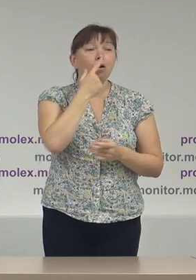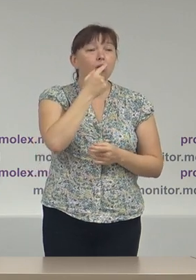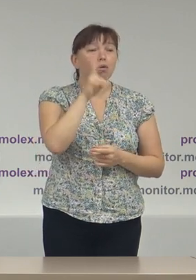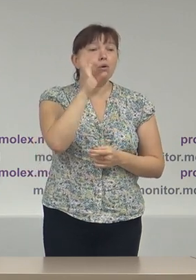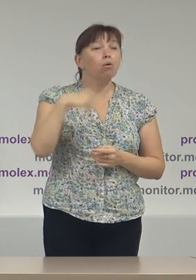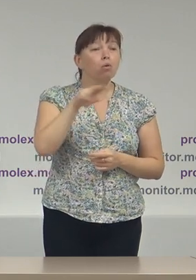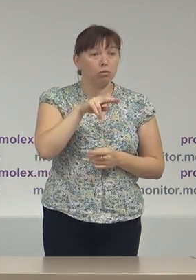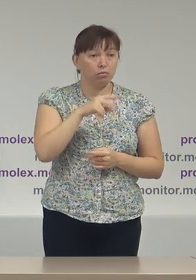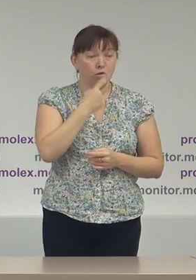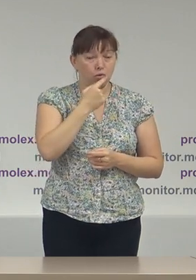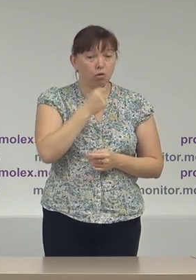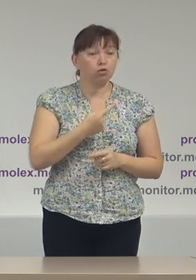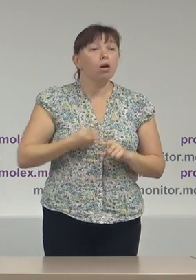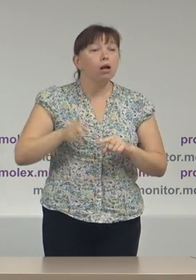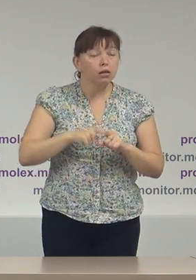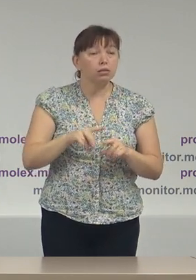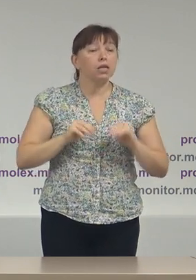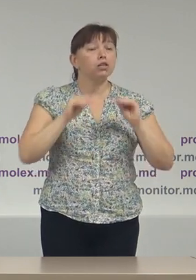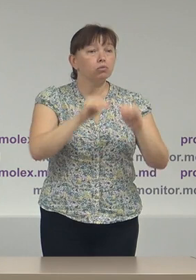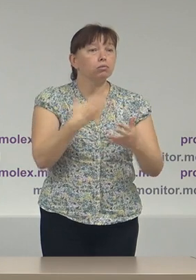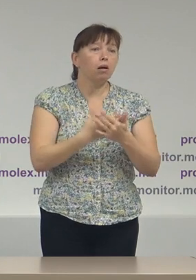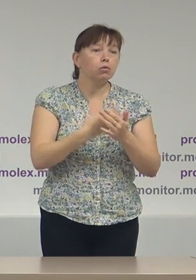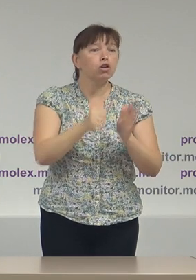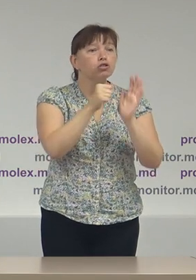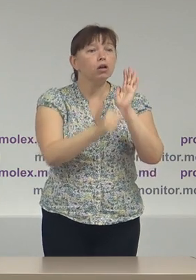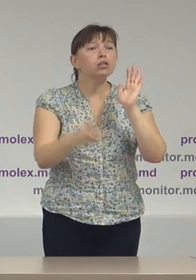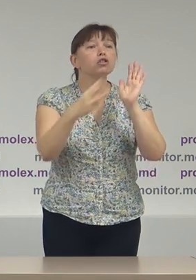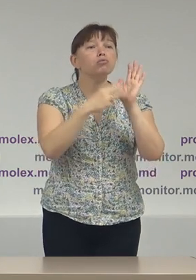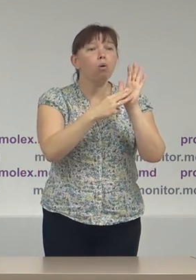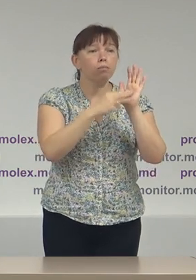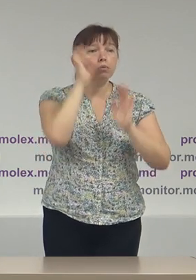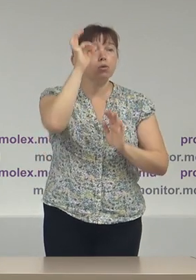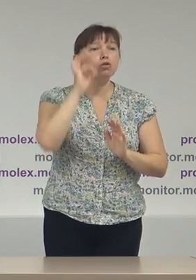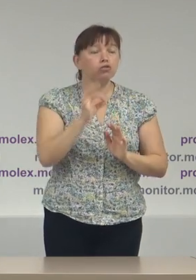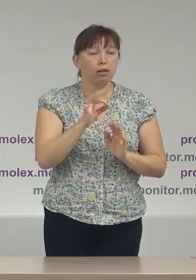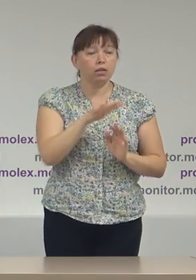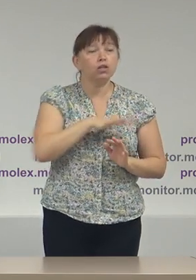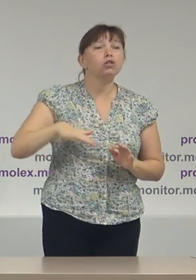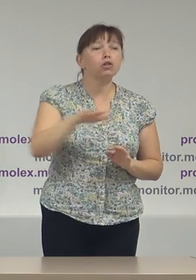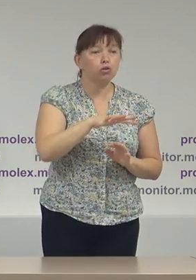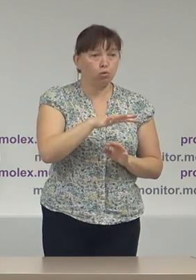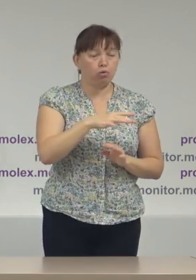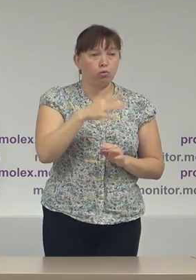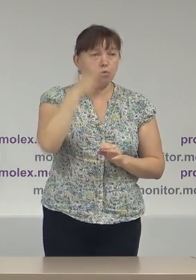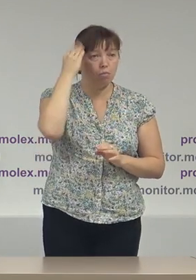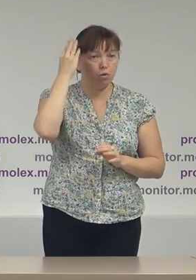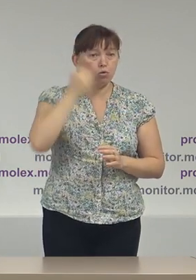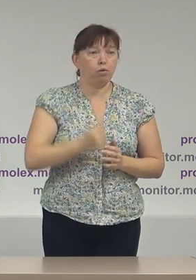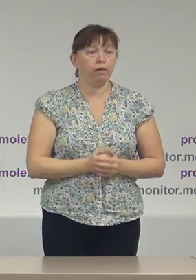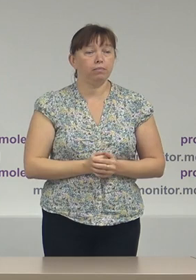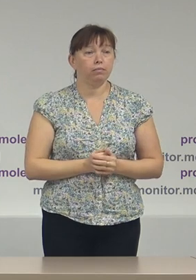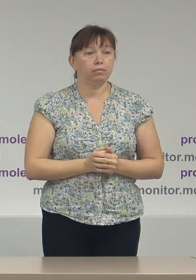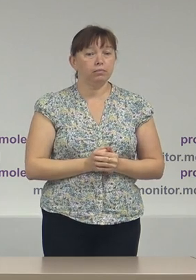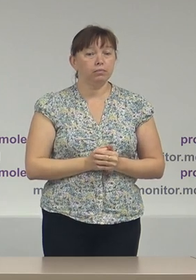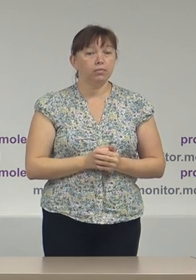publică este instituit cam în 68% din unitățile administrativ teritoriale din nivelul